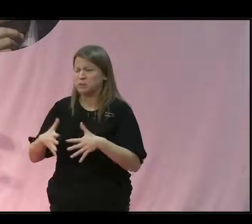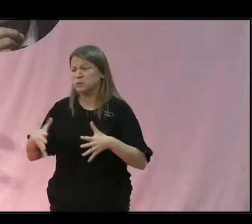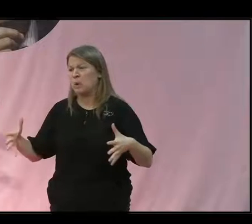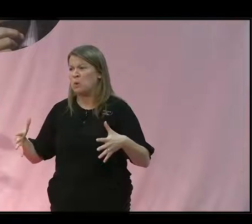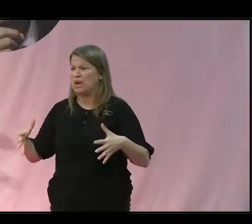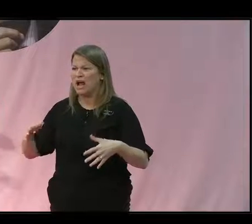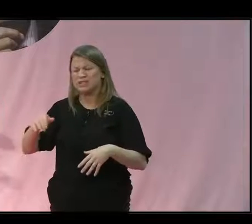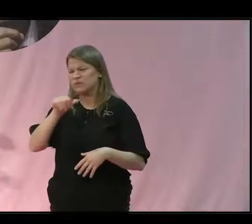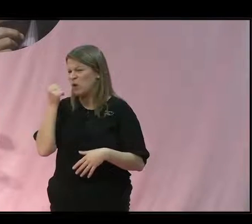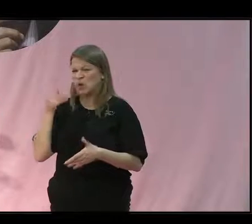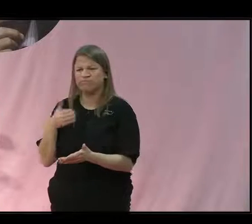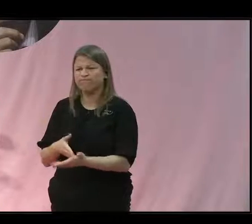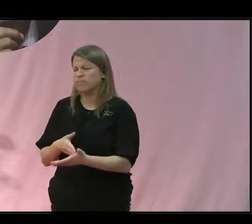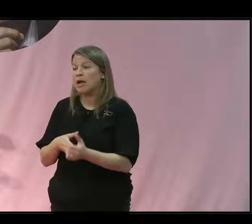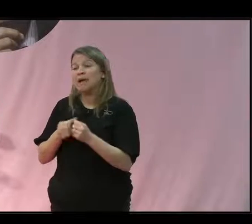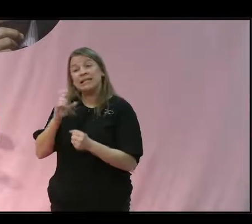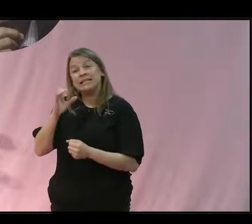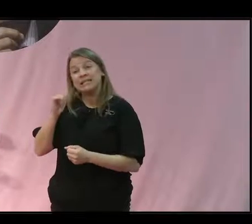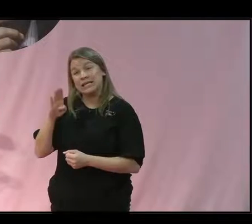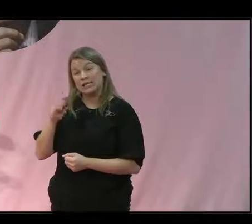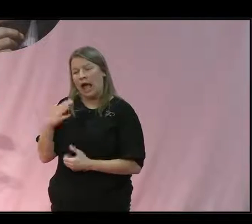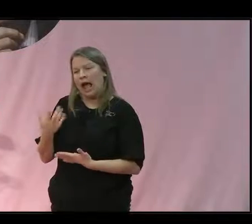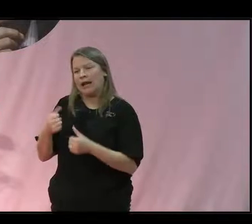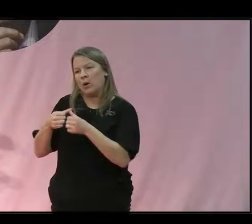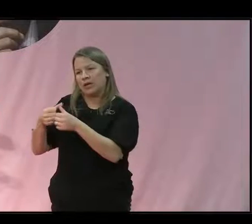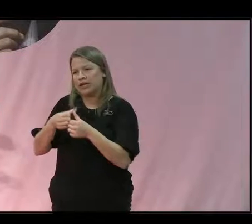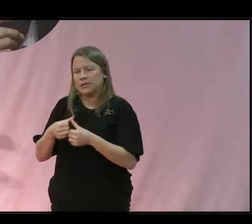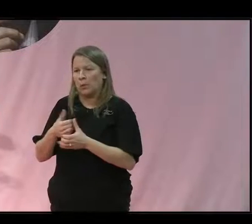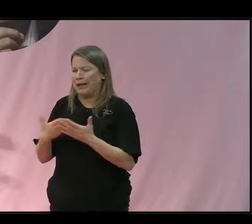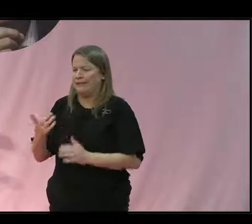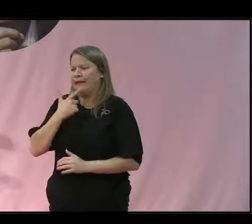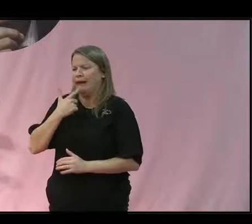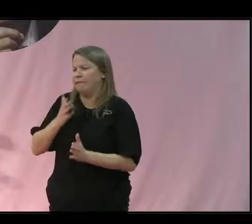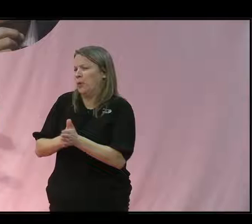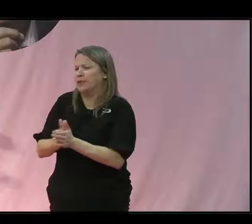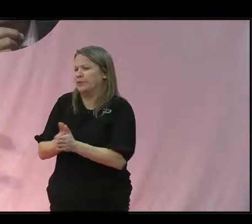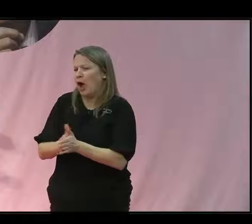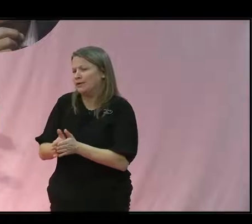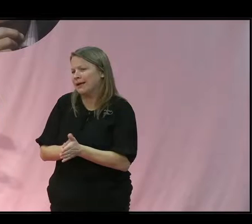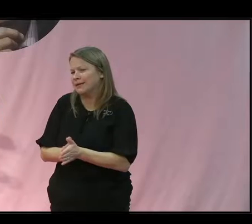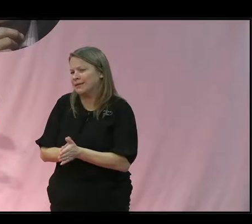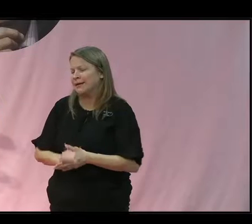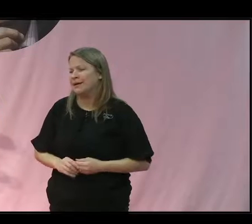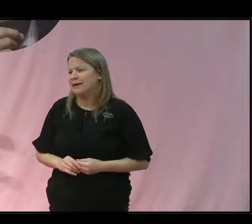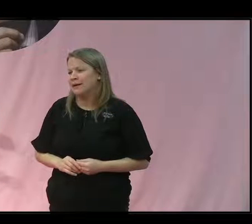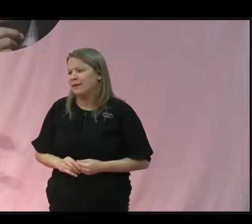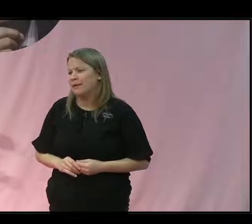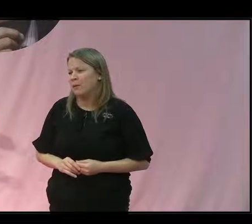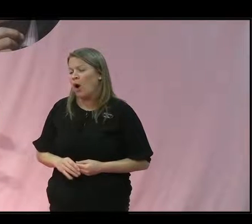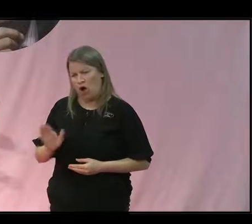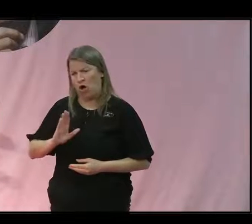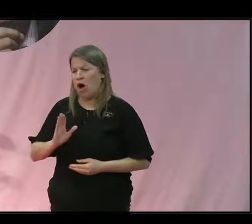Amazonas. Men Sida är ju en organisation som inte skräms av utmaningar och de har bred